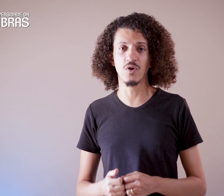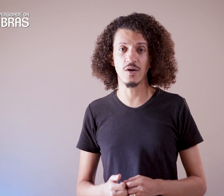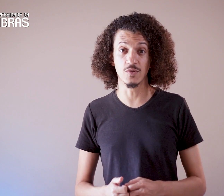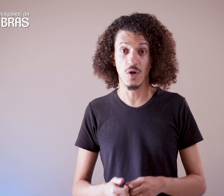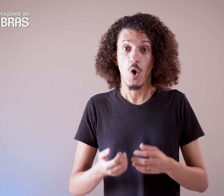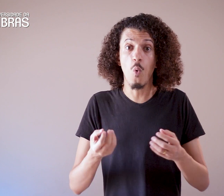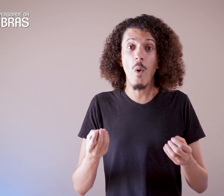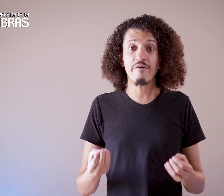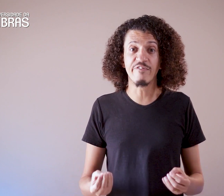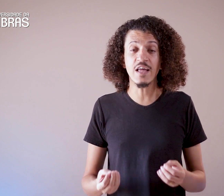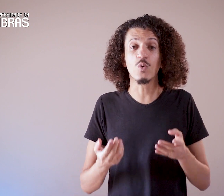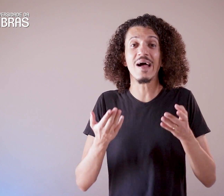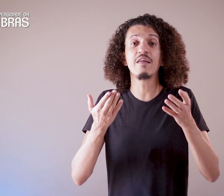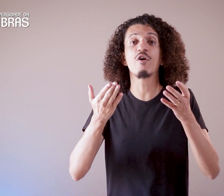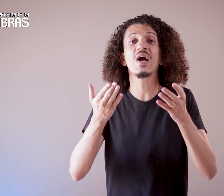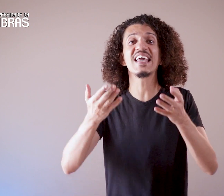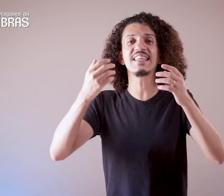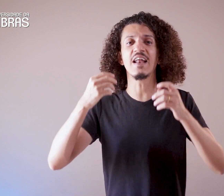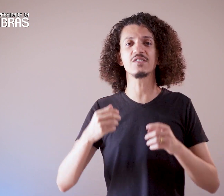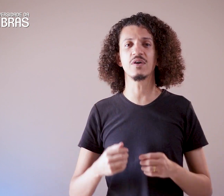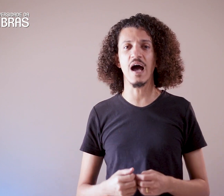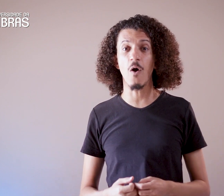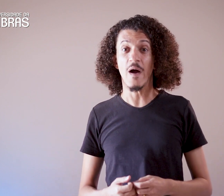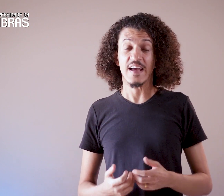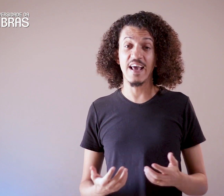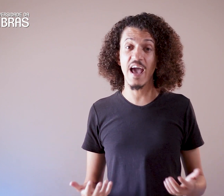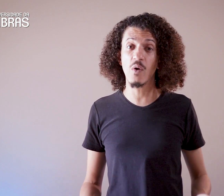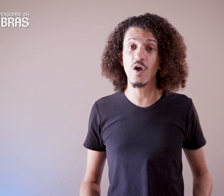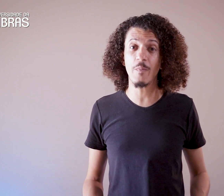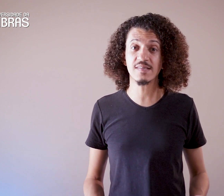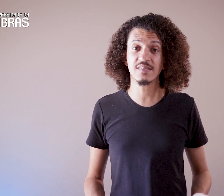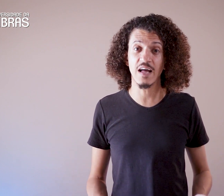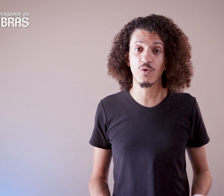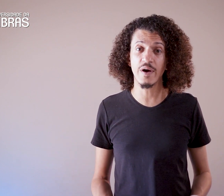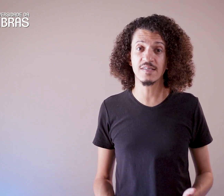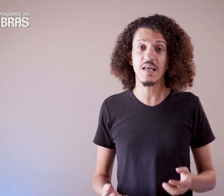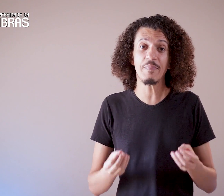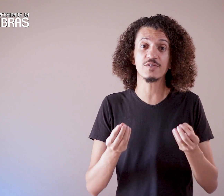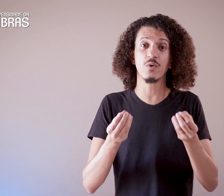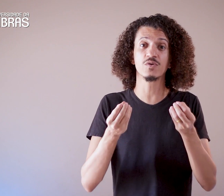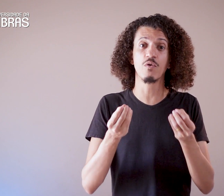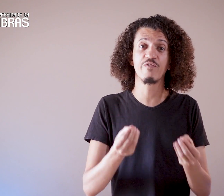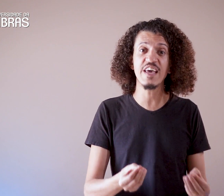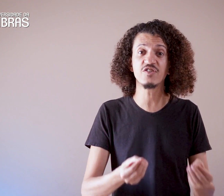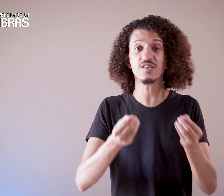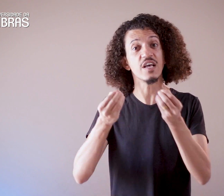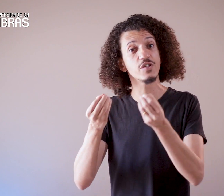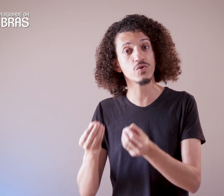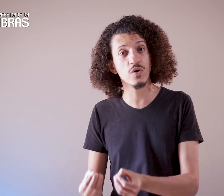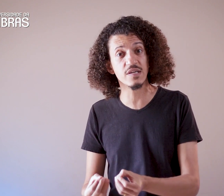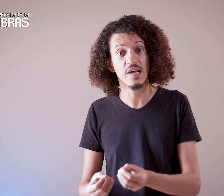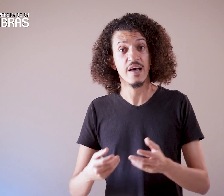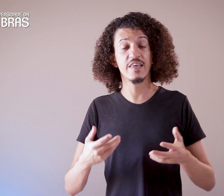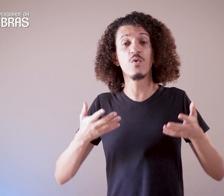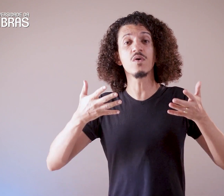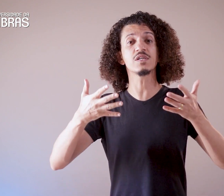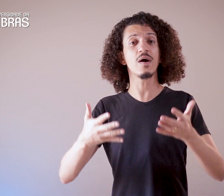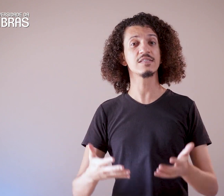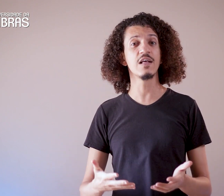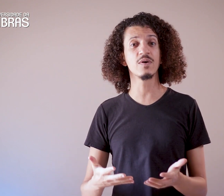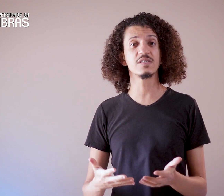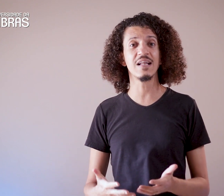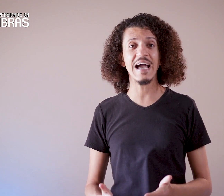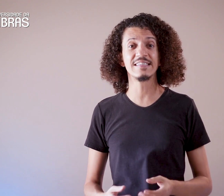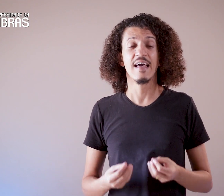parceiros nossos, um evento a nível internacional que reuniu pesquisadores e pessoas ouvintes e surdas que